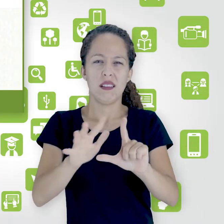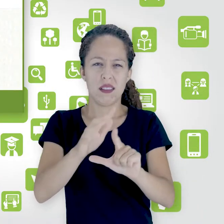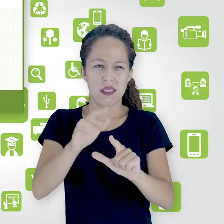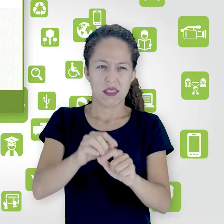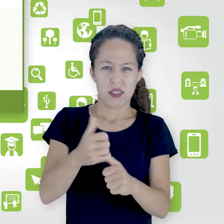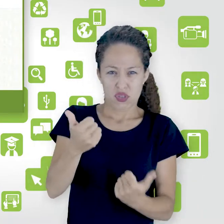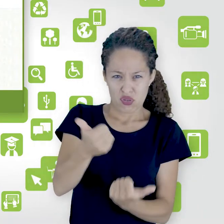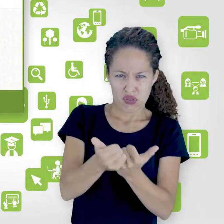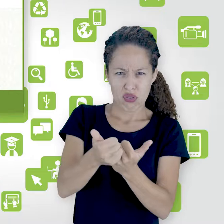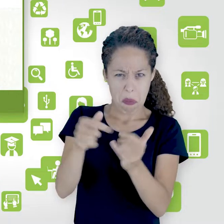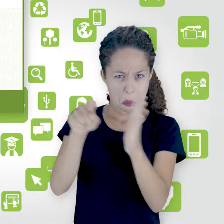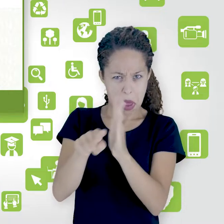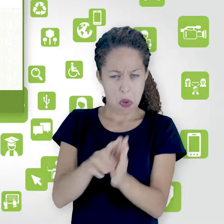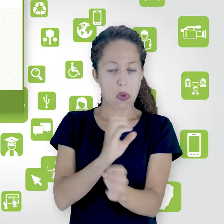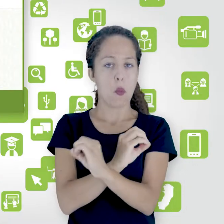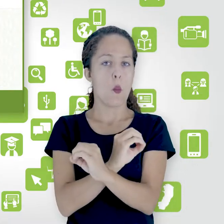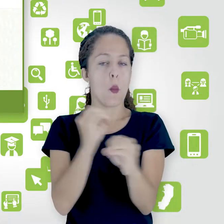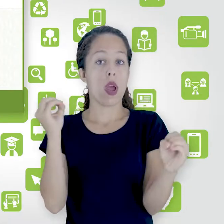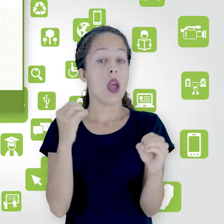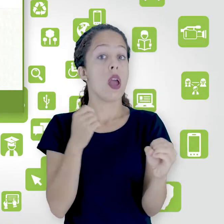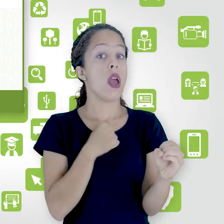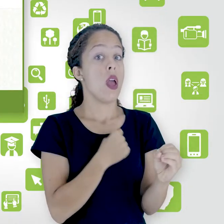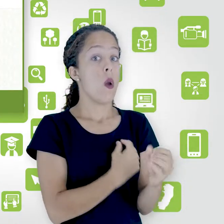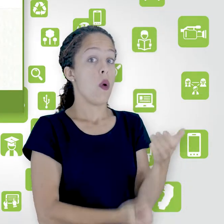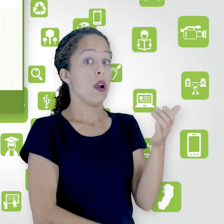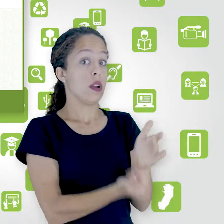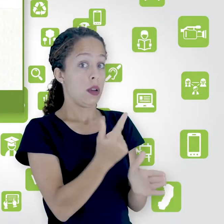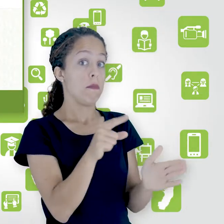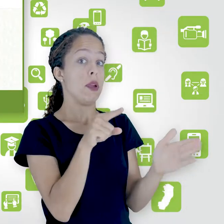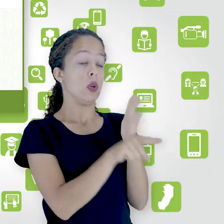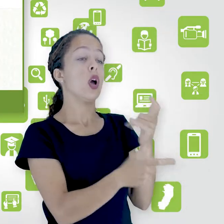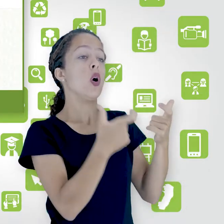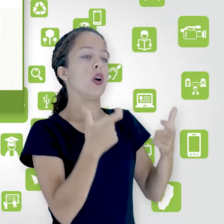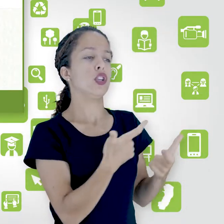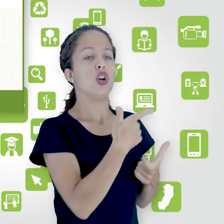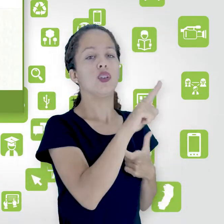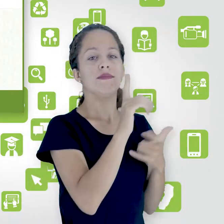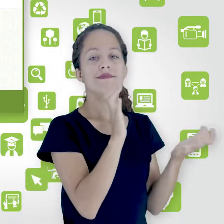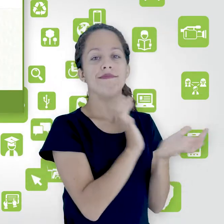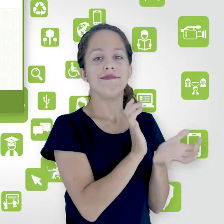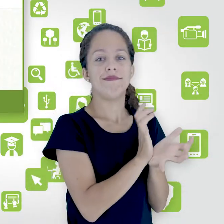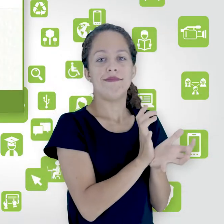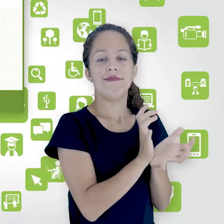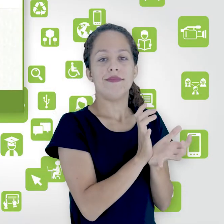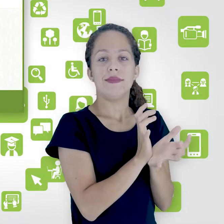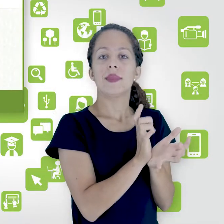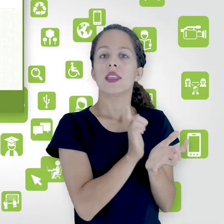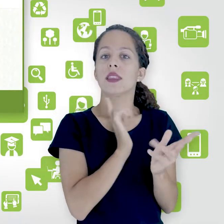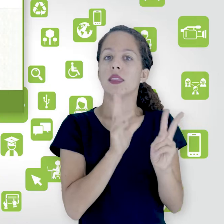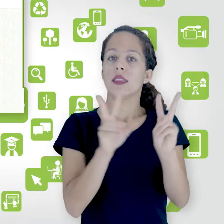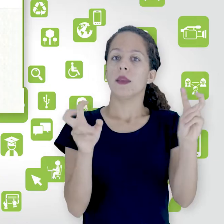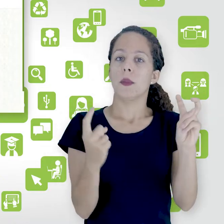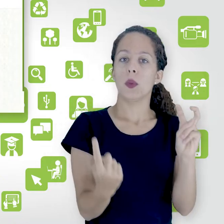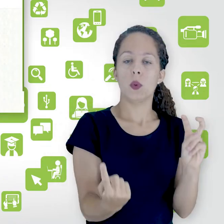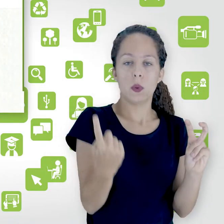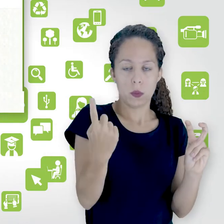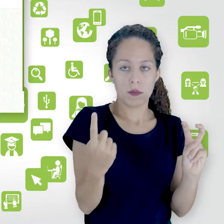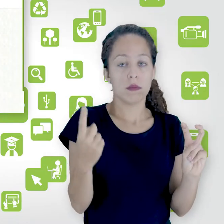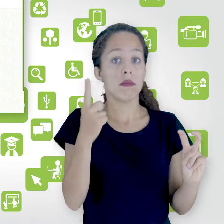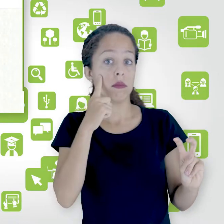pergunta. As perguntas que eu criei estão em outra categoria, por isso que não aparece nenhuma pergunta. Agora eu vou na categoria tema 1, observe que tem